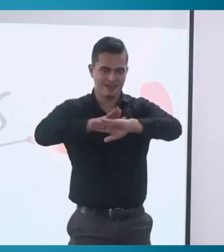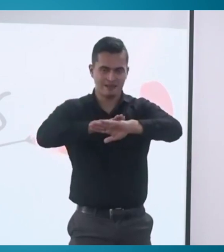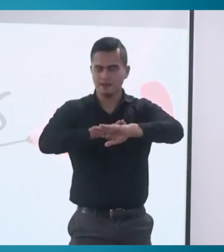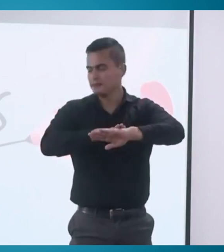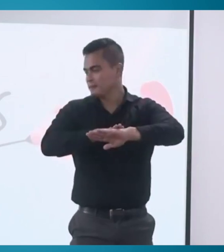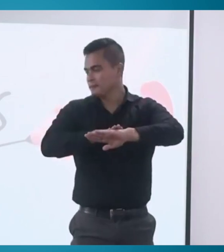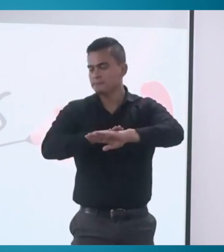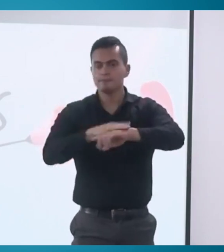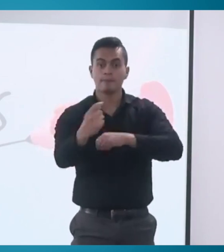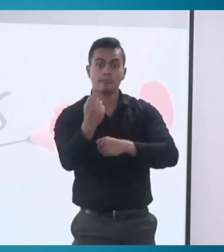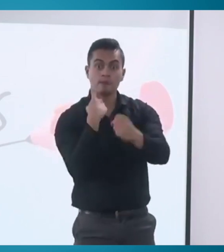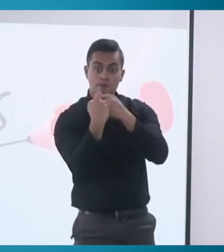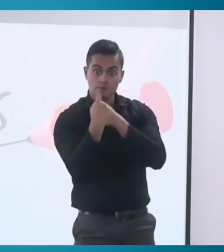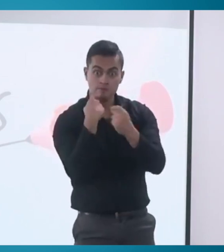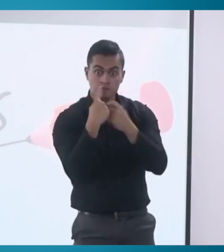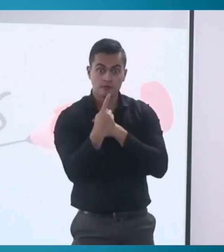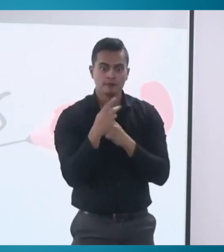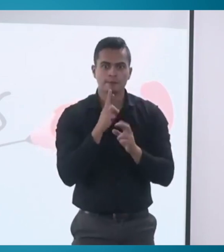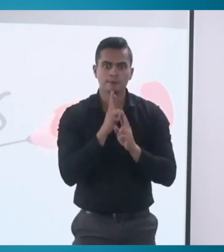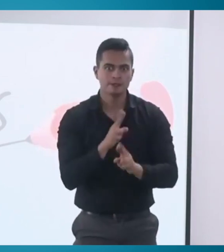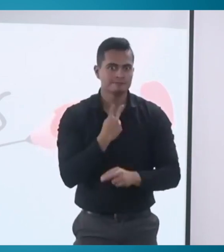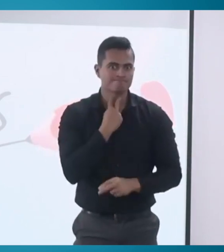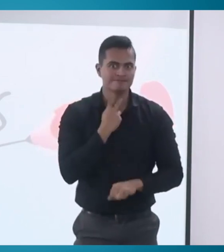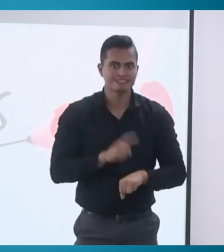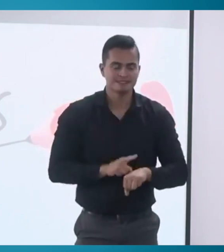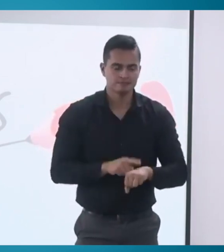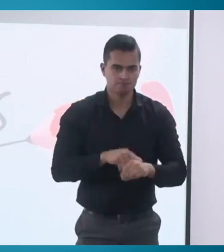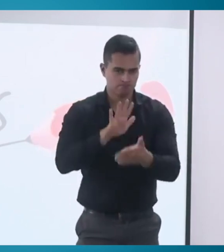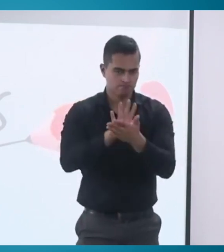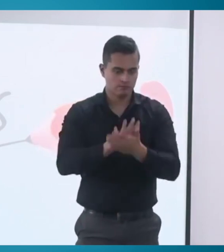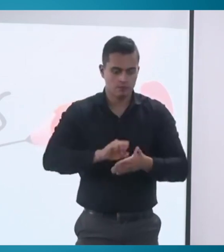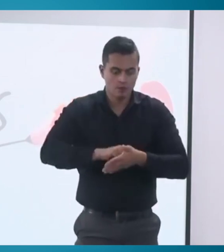van a ser trabajadas por el equipo